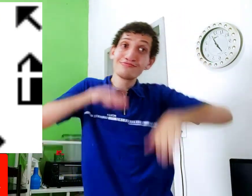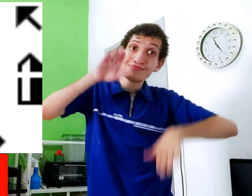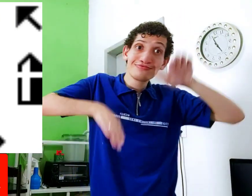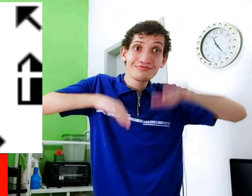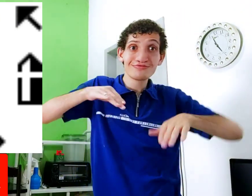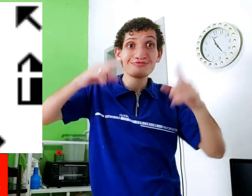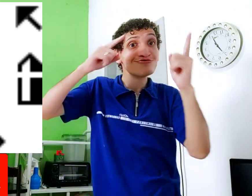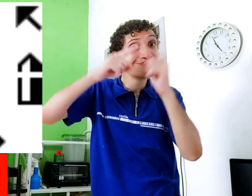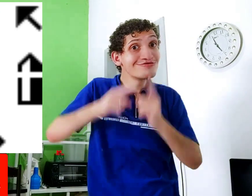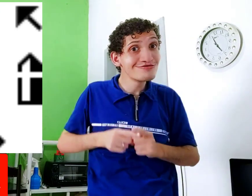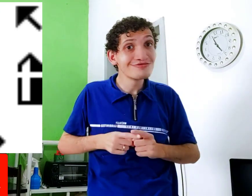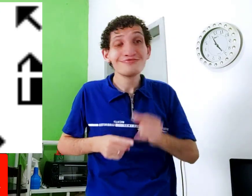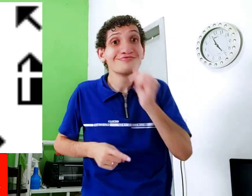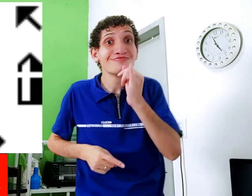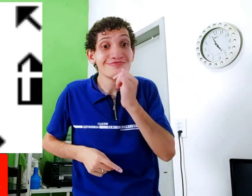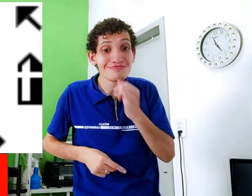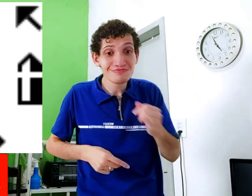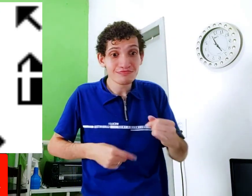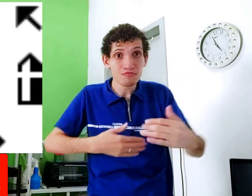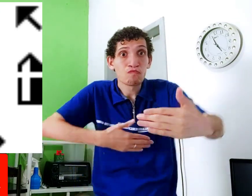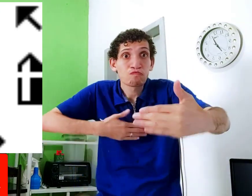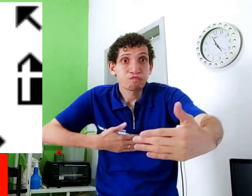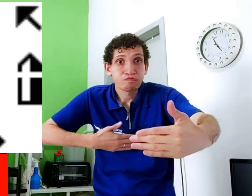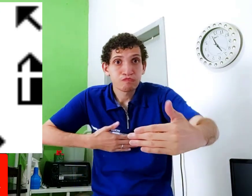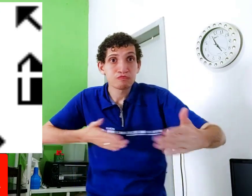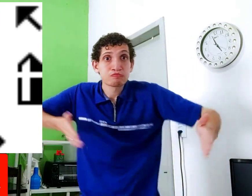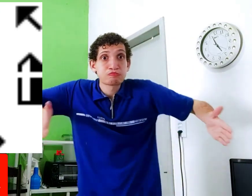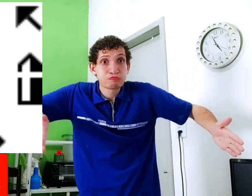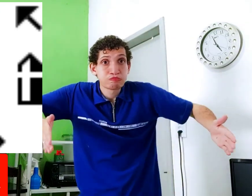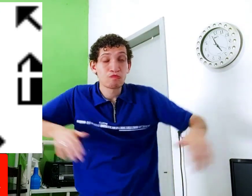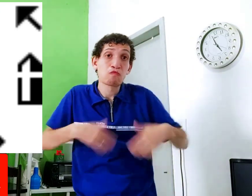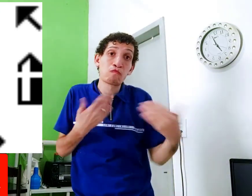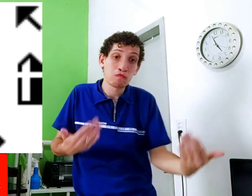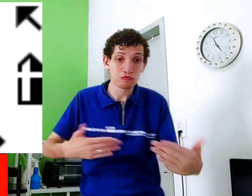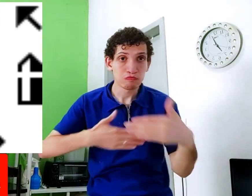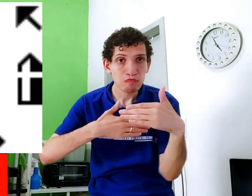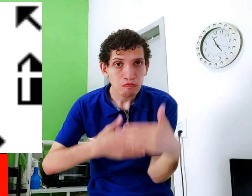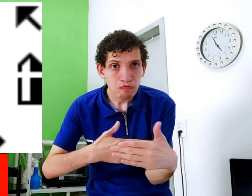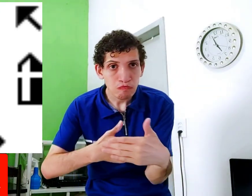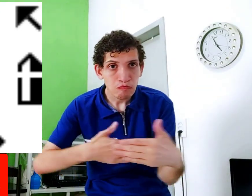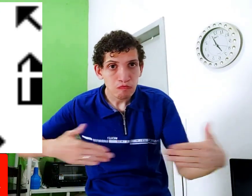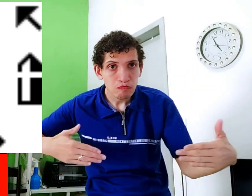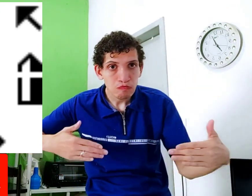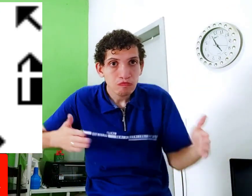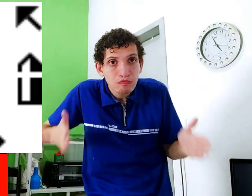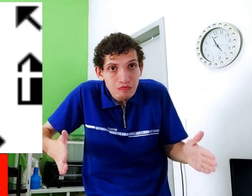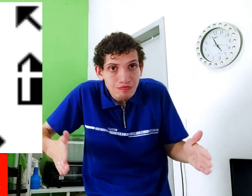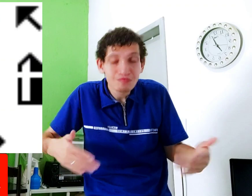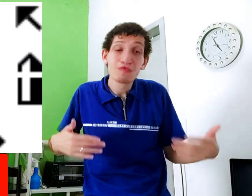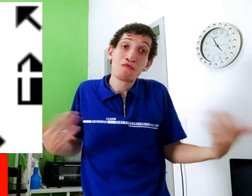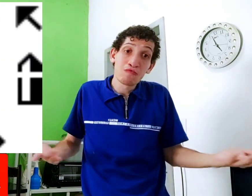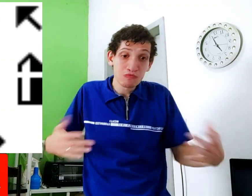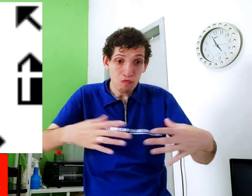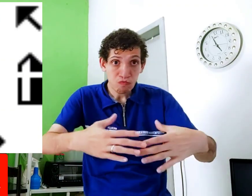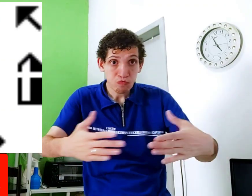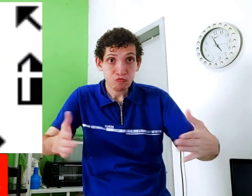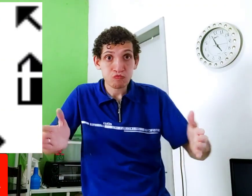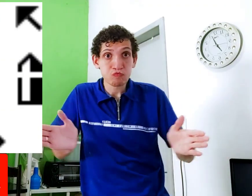Por aí, às vezes, tem tipos, por exemplo, uma aicha retangular, uma aicha nesse